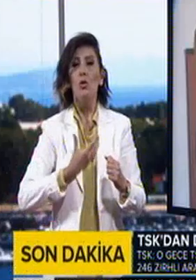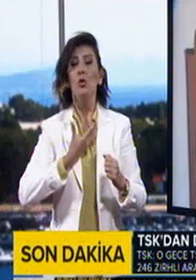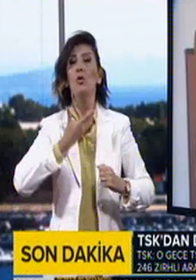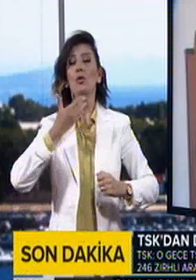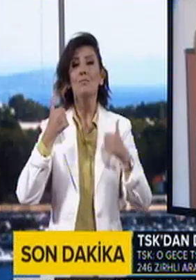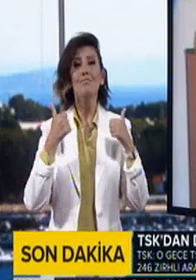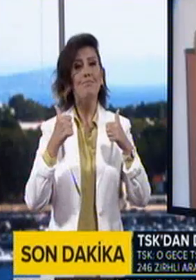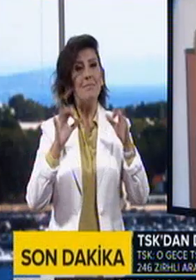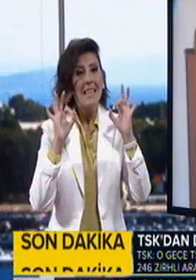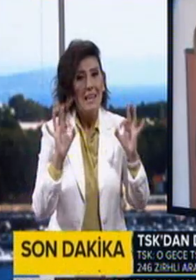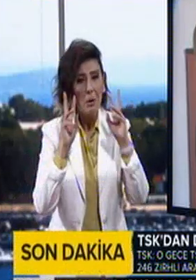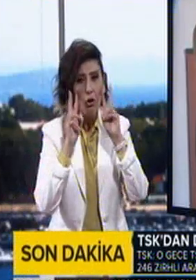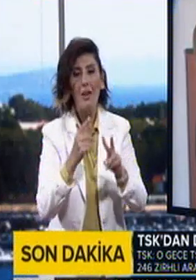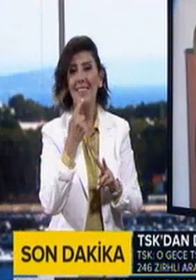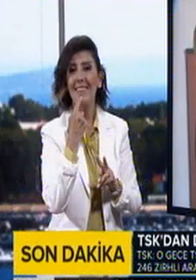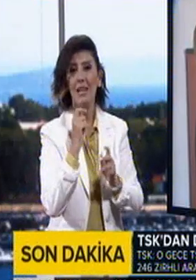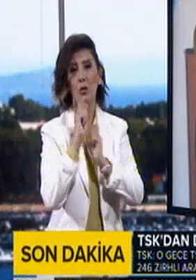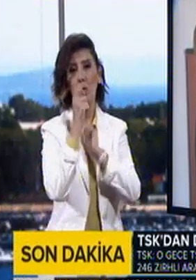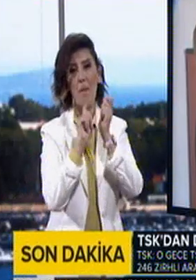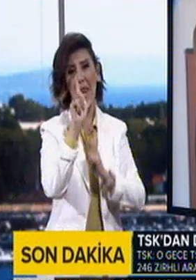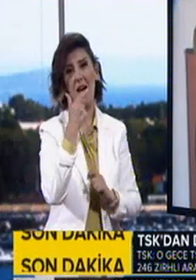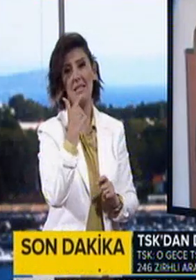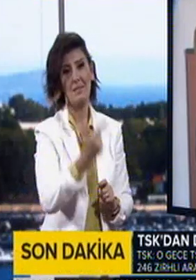dili kullanmalarında fayda var.